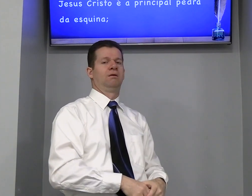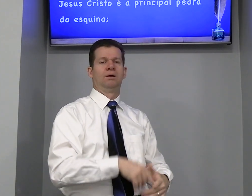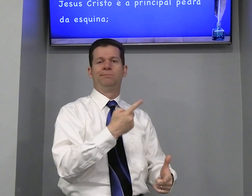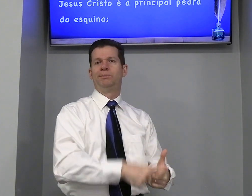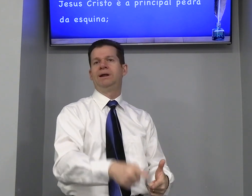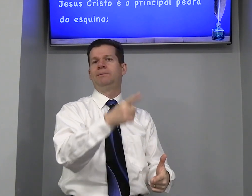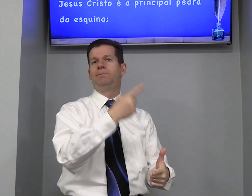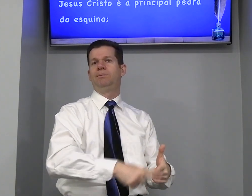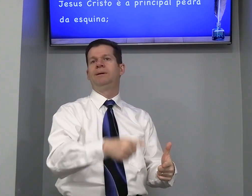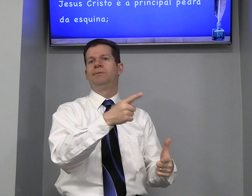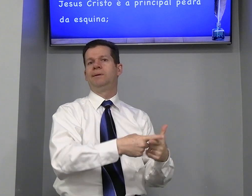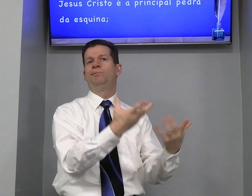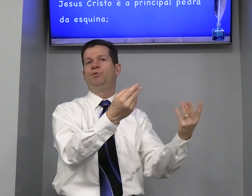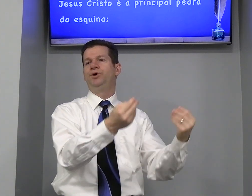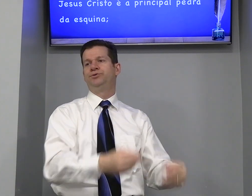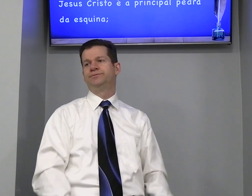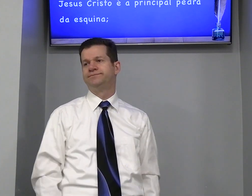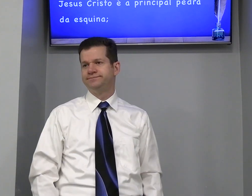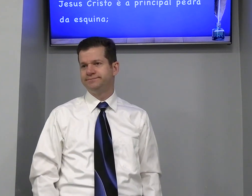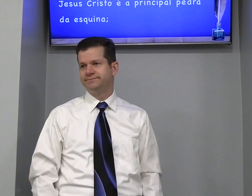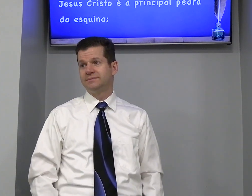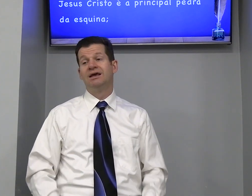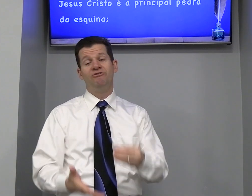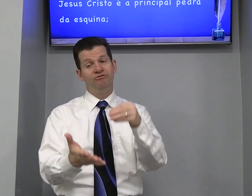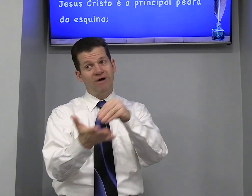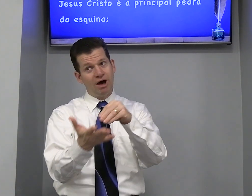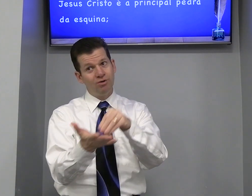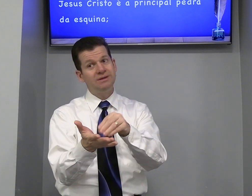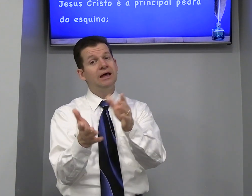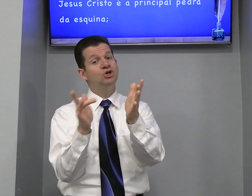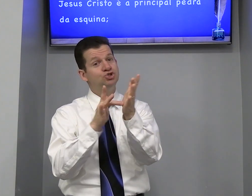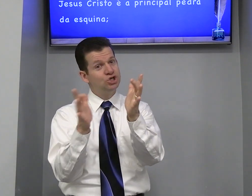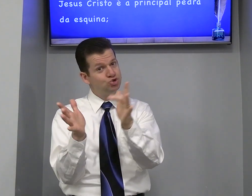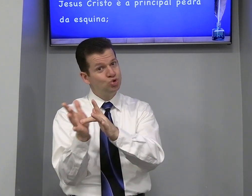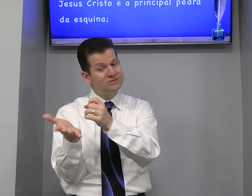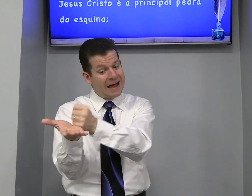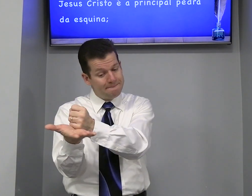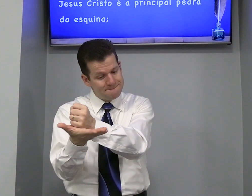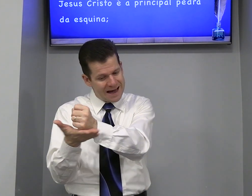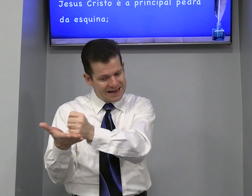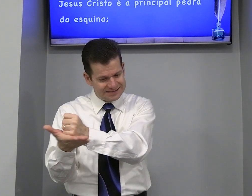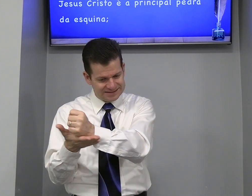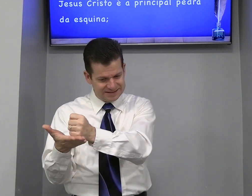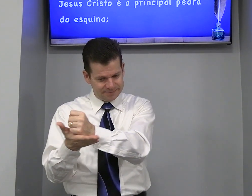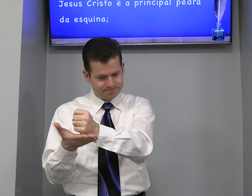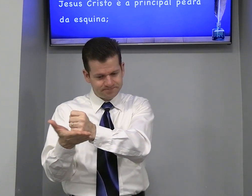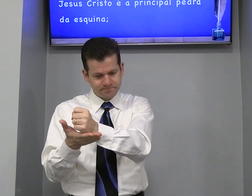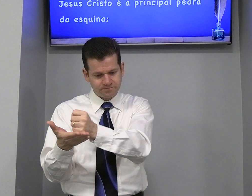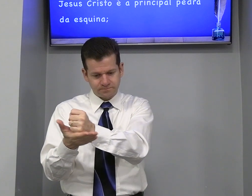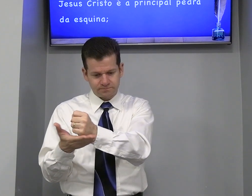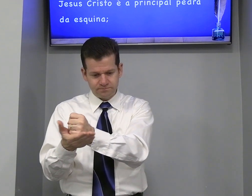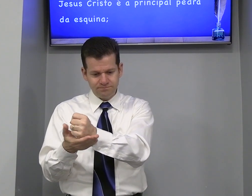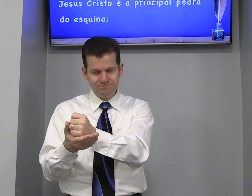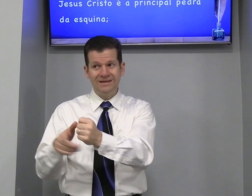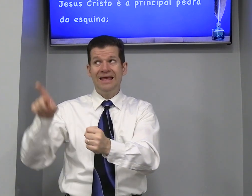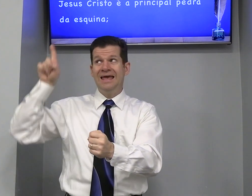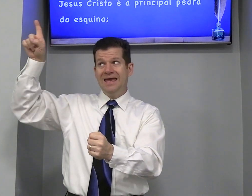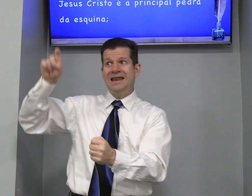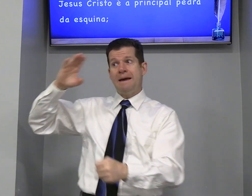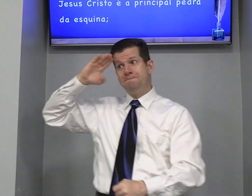Problema Problema Problema Muito Falta Jesus A base Ele é